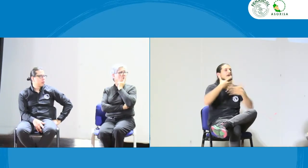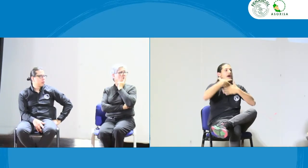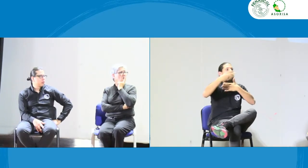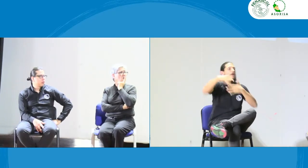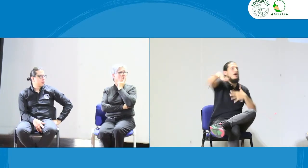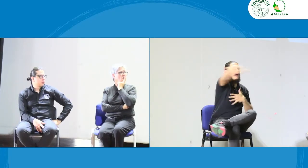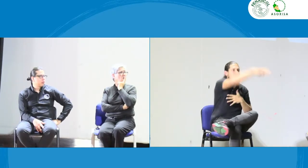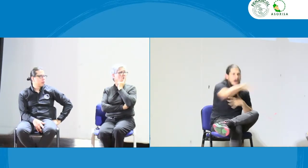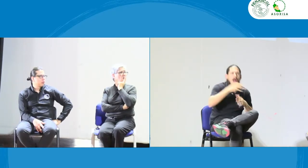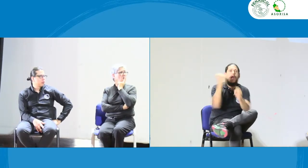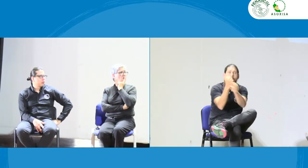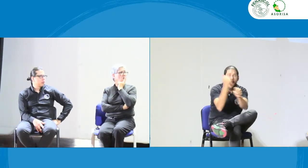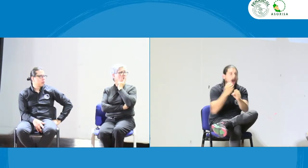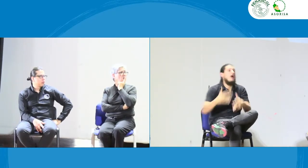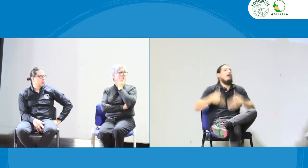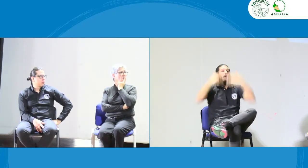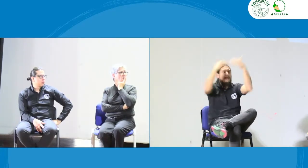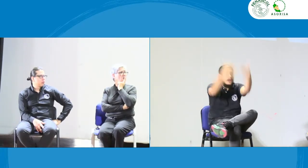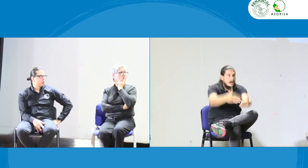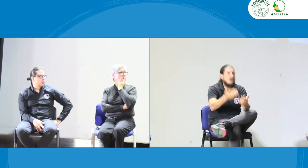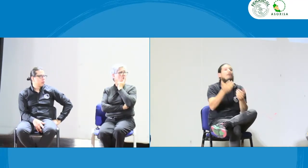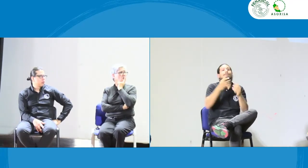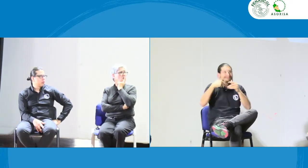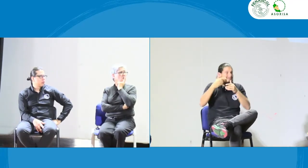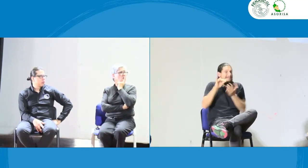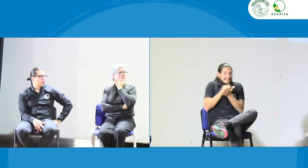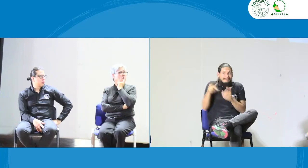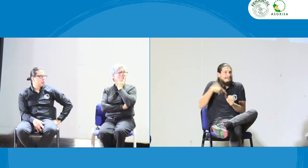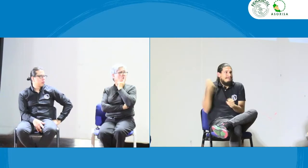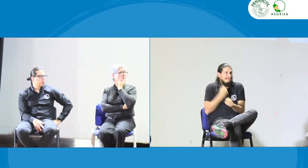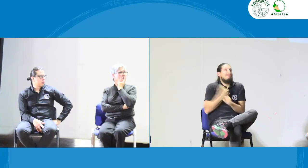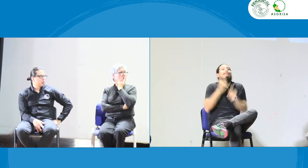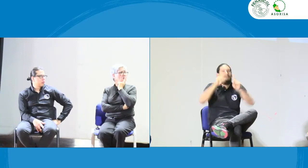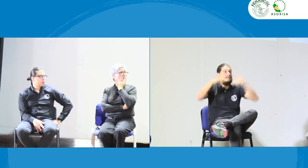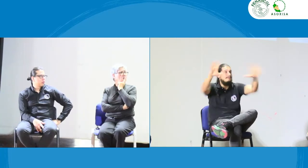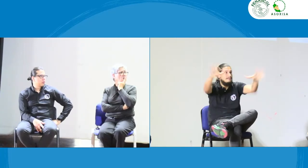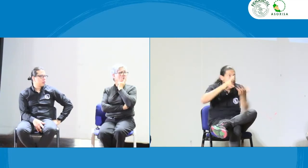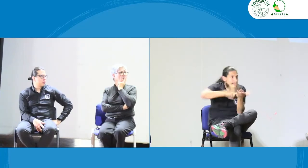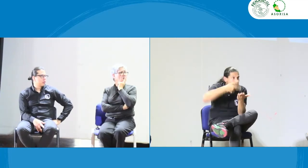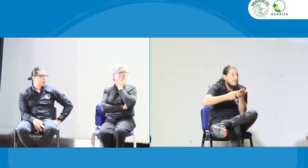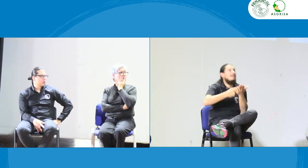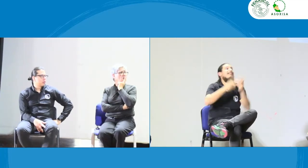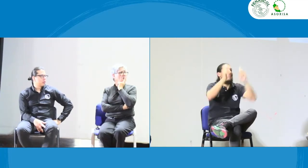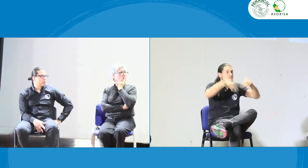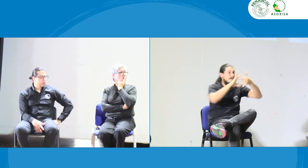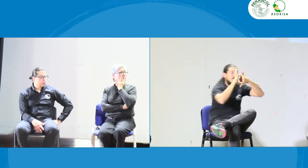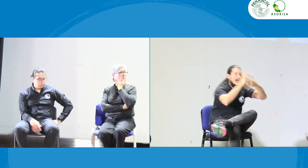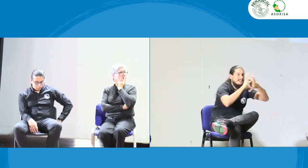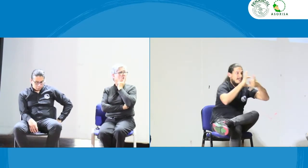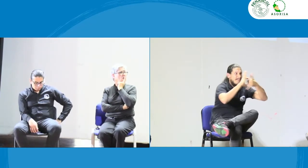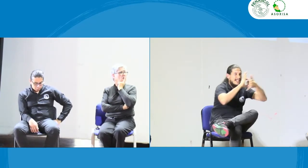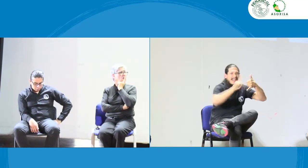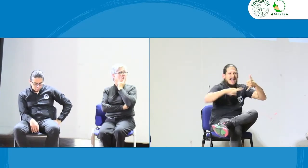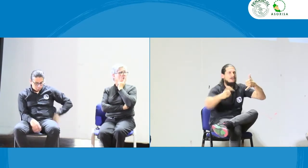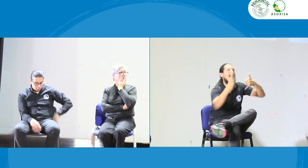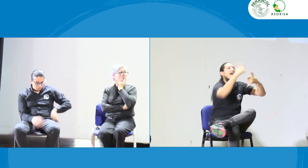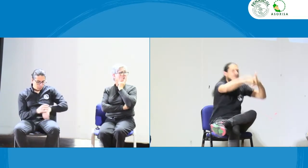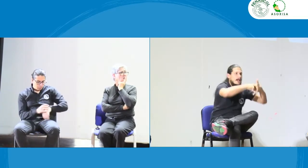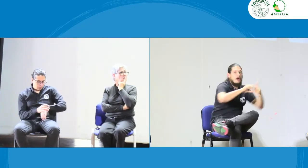posteriormente personal externo, agentes externos que también construyan este código de ética, posteriormente los internos, la federación, o